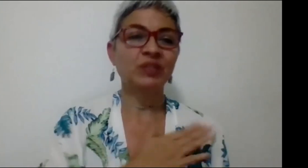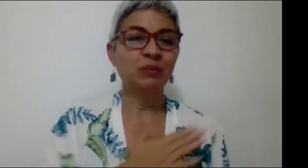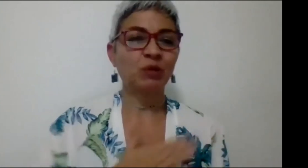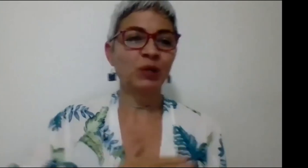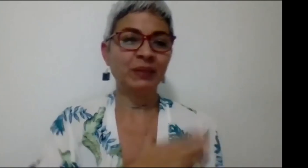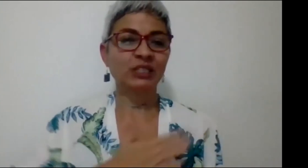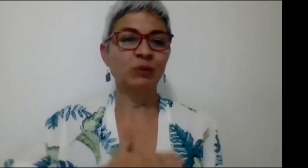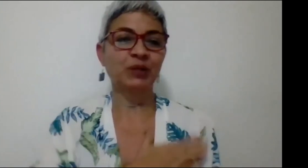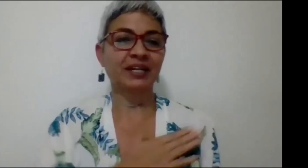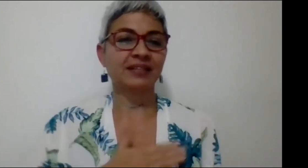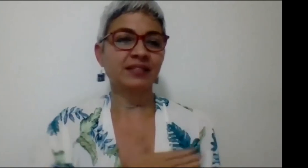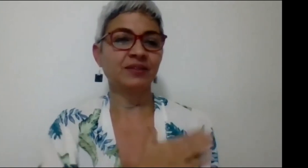Simón Bolívar es como por acá, ¿cierto?